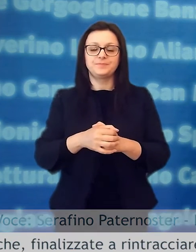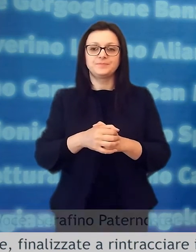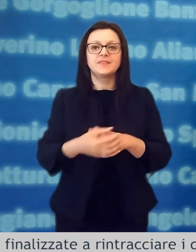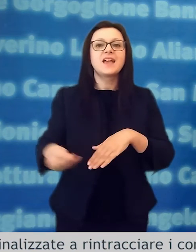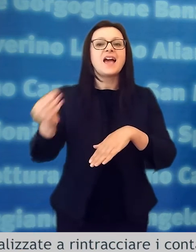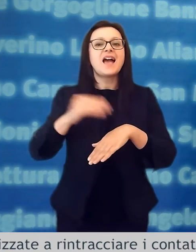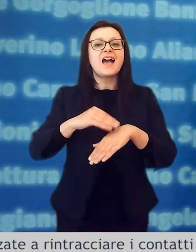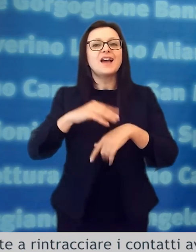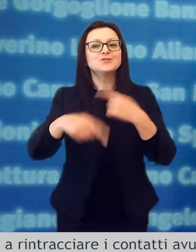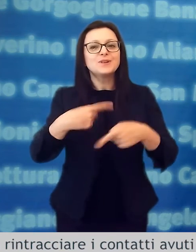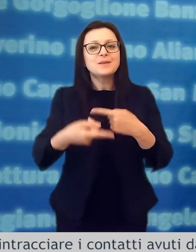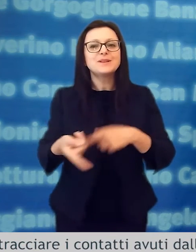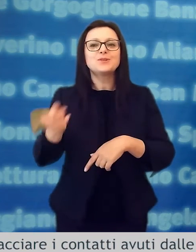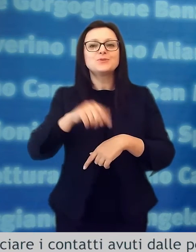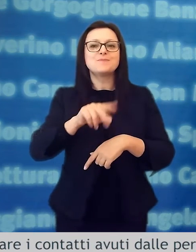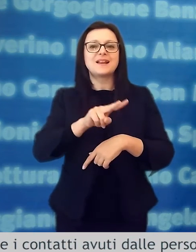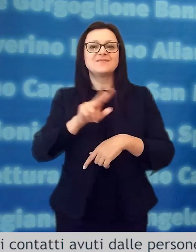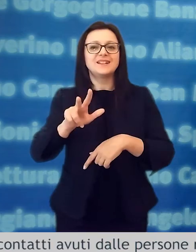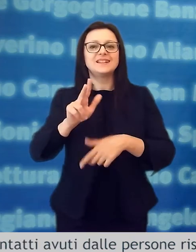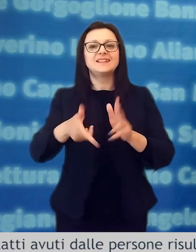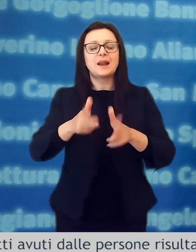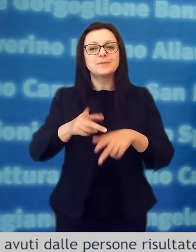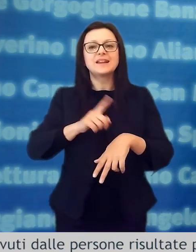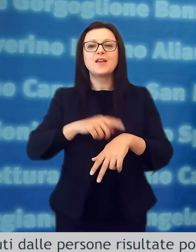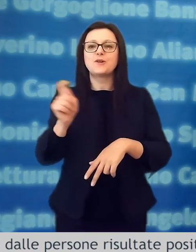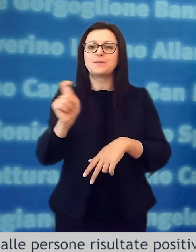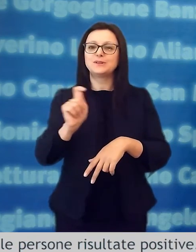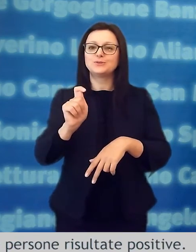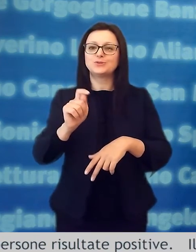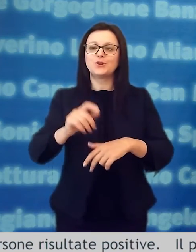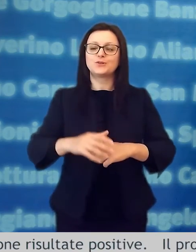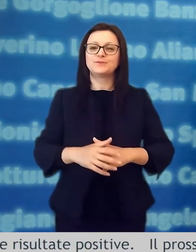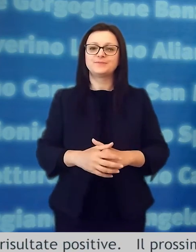il prossimo aggiornamento domani 23 aprile alle ore 12